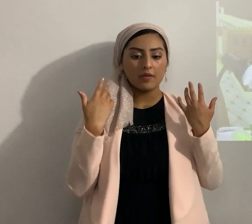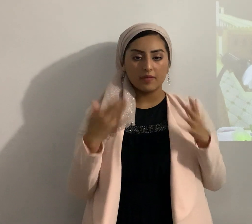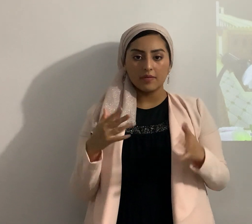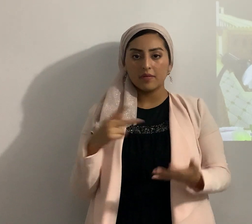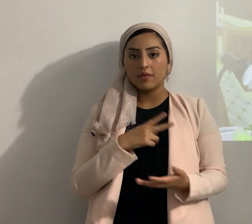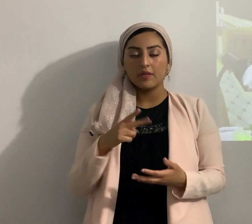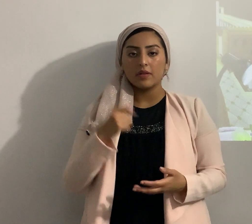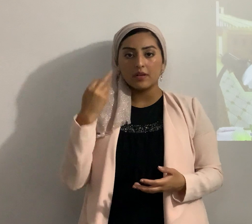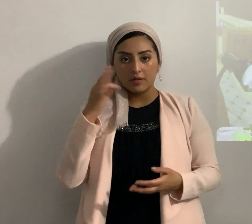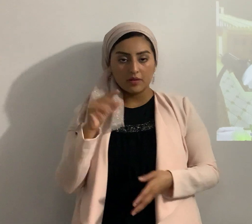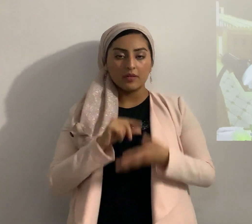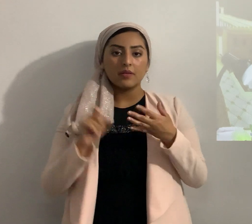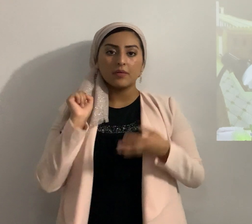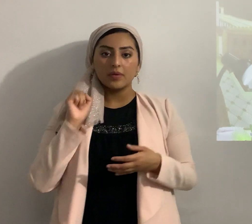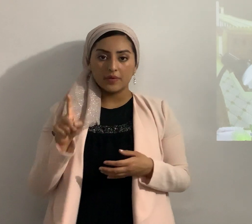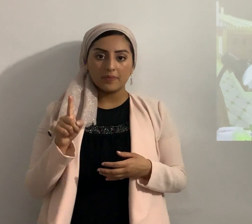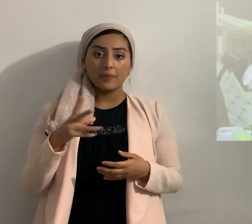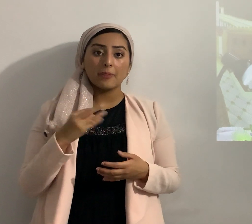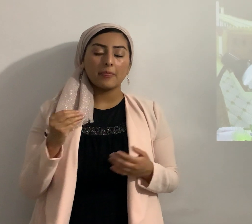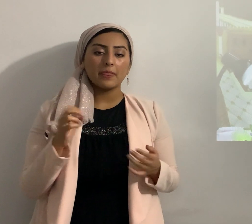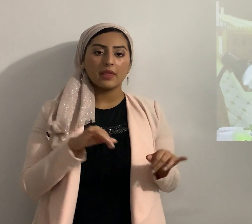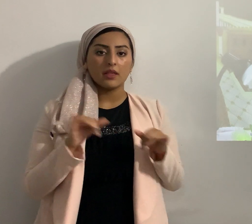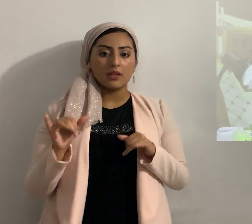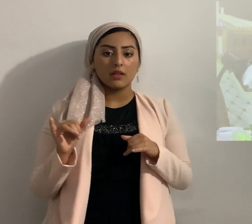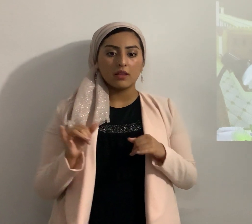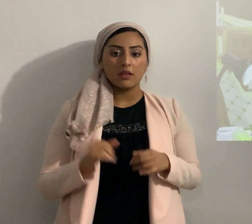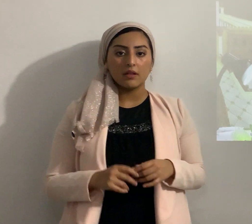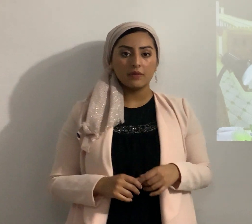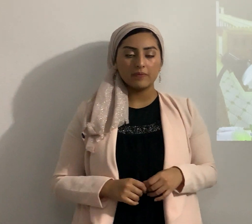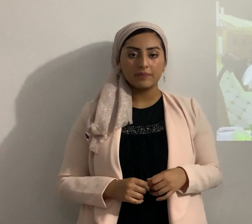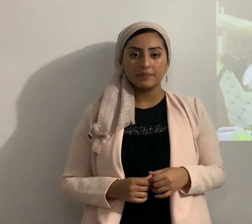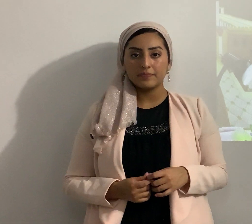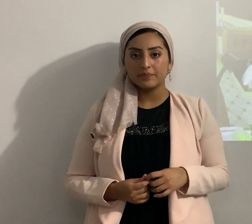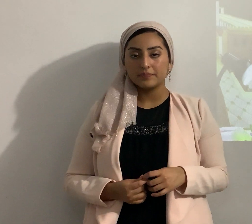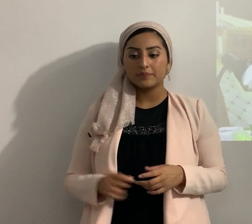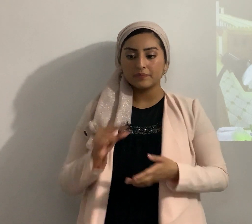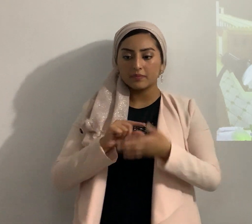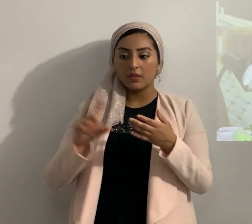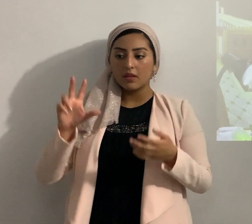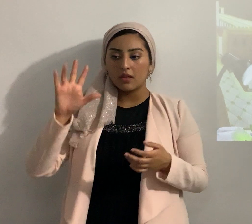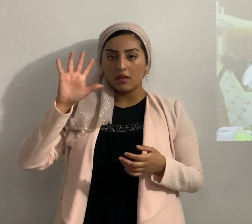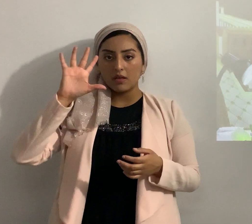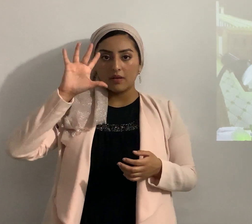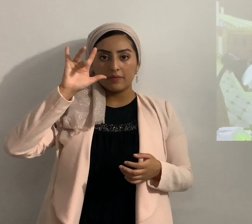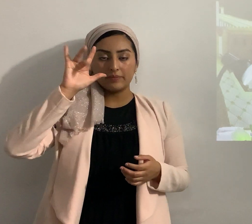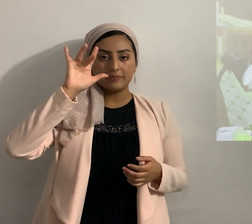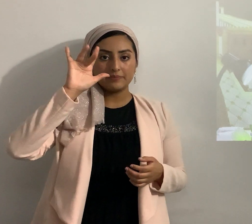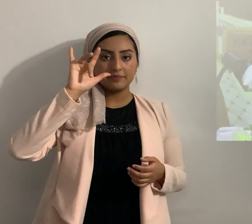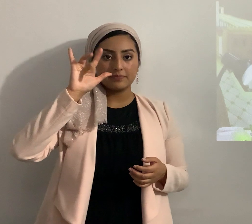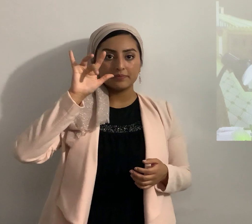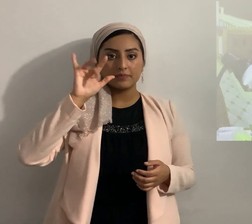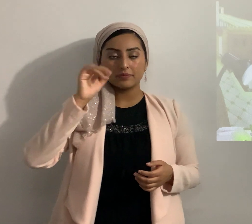19 1 y luego inclusive el verso 25 de aquí mismo de Romanos 1